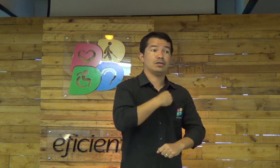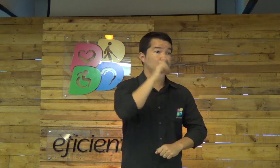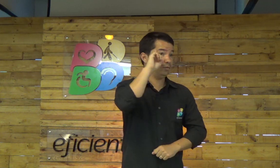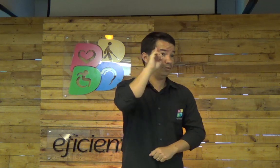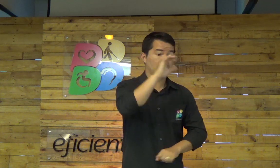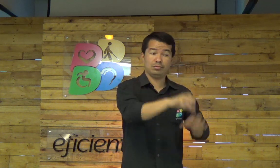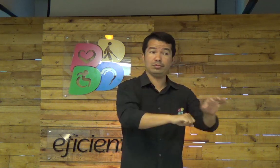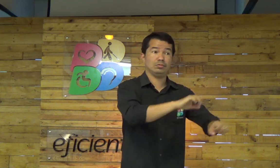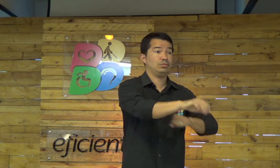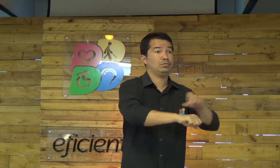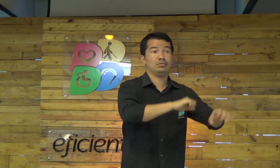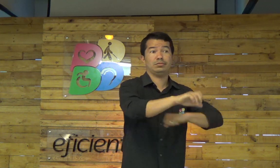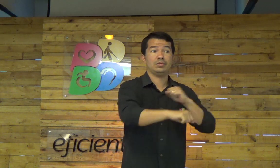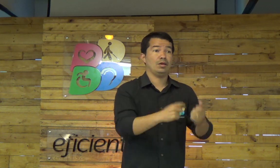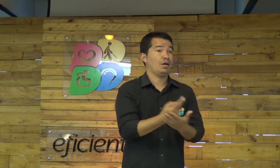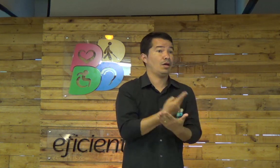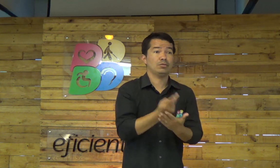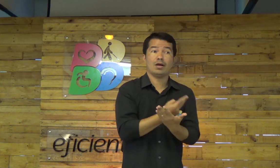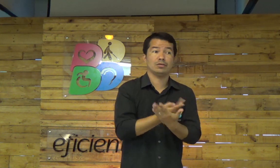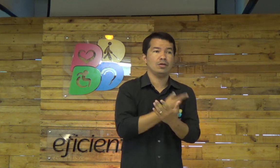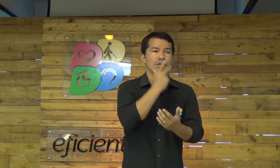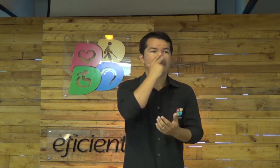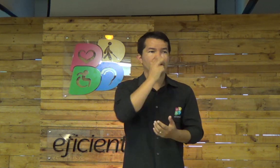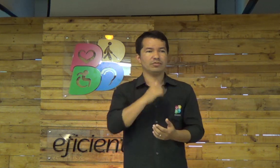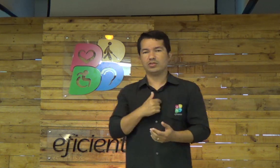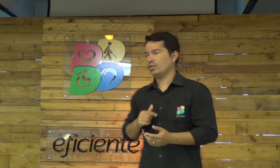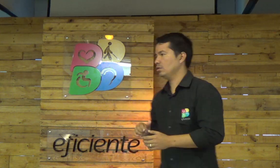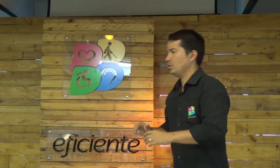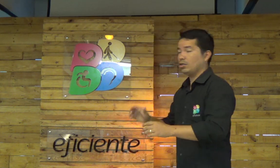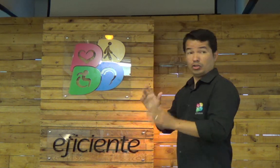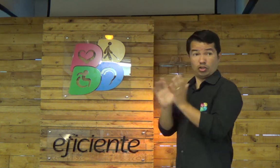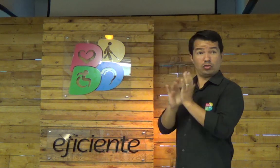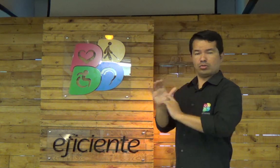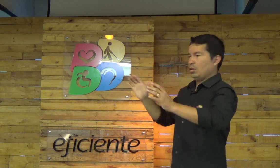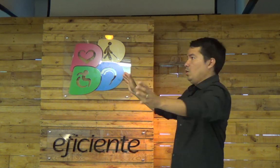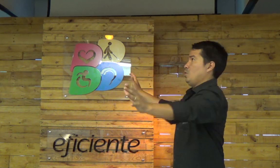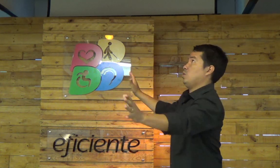sobre você toda a sua vida, o erro,